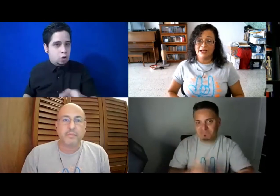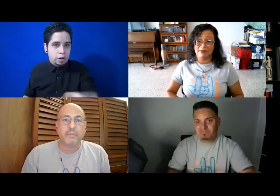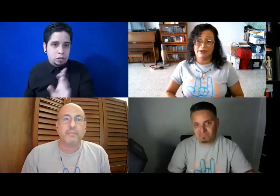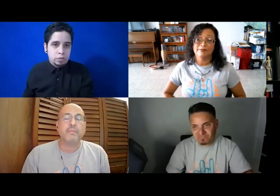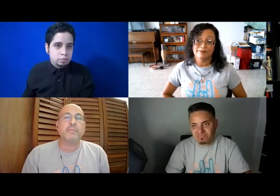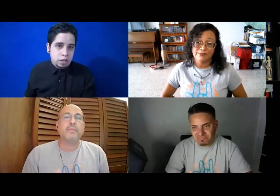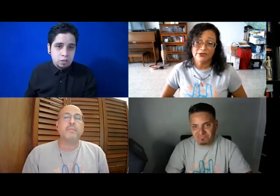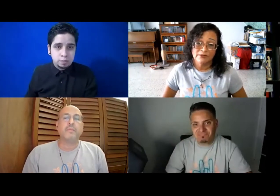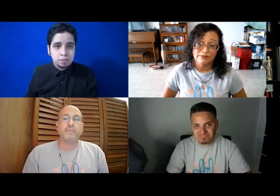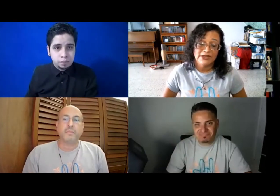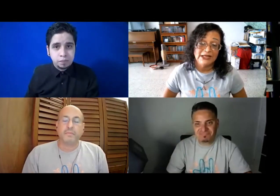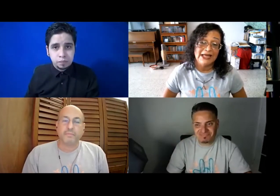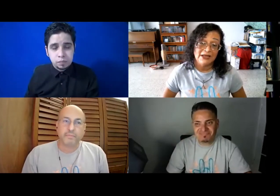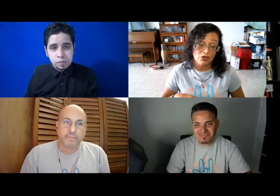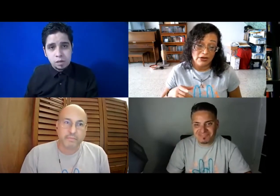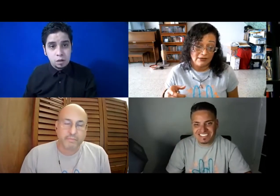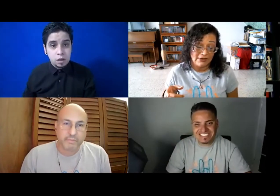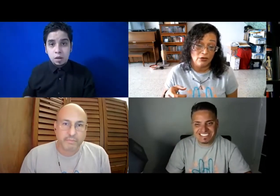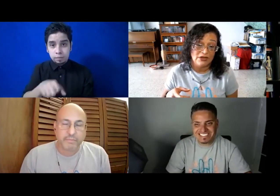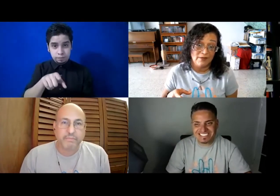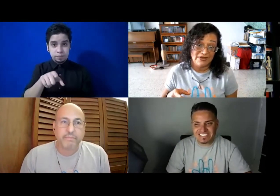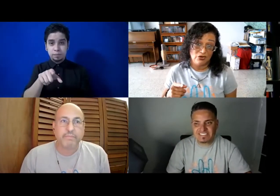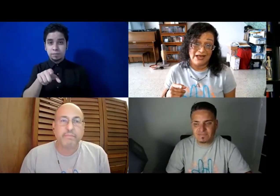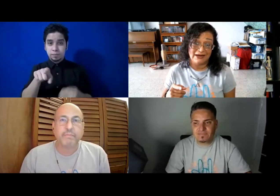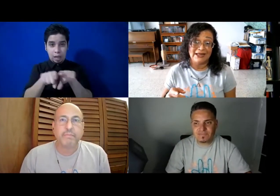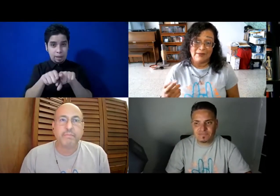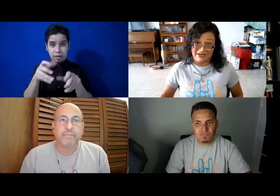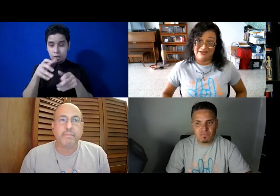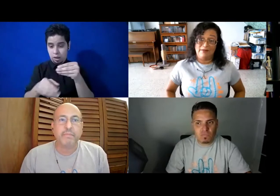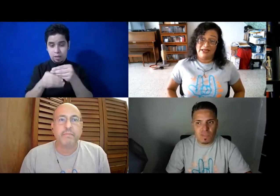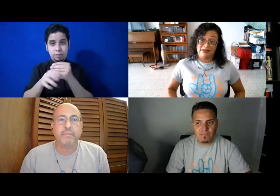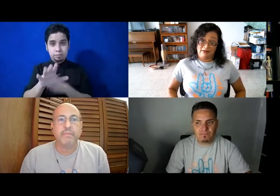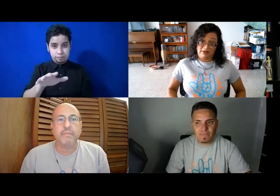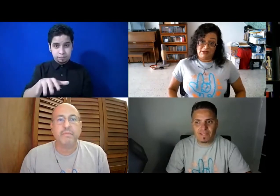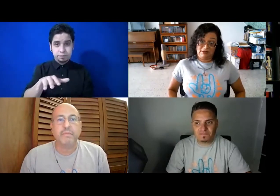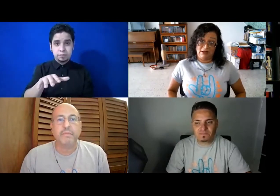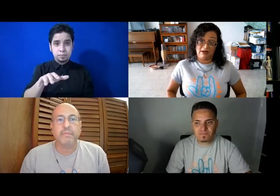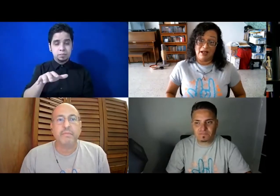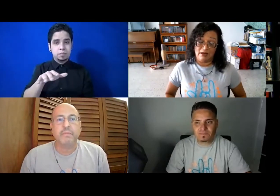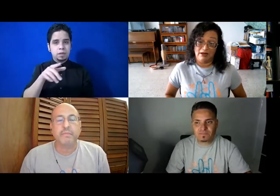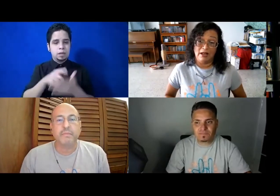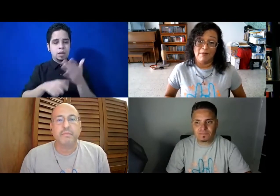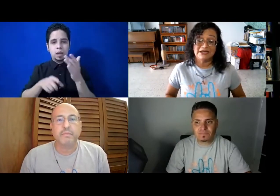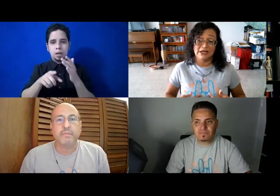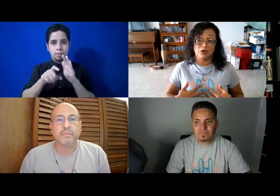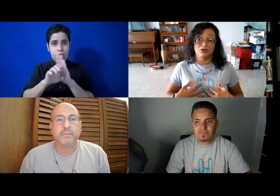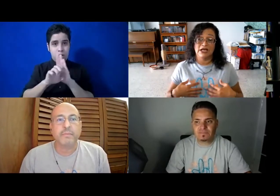Correcto. Es eso. Y de hecho, quiero también mencionar que precisamente en las marchas, ¿no? O sea,